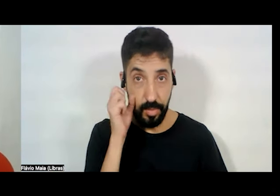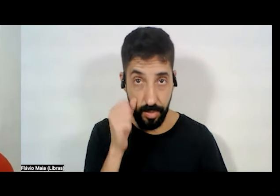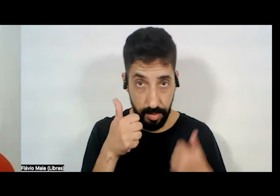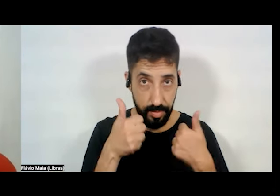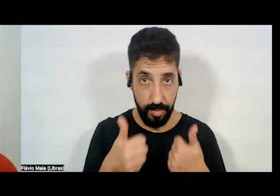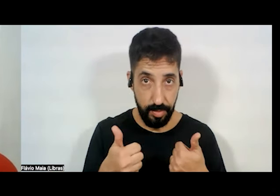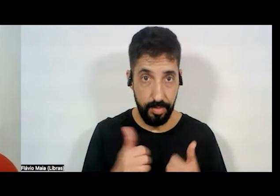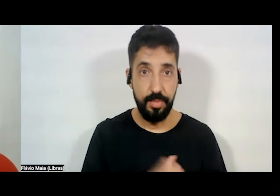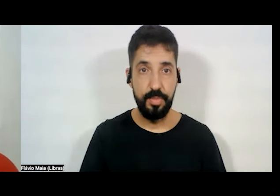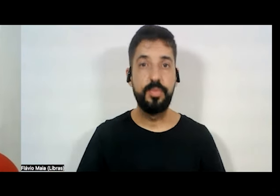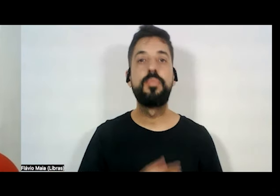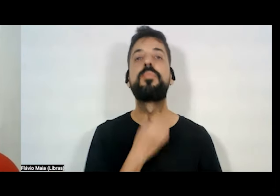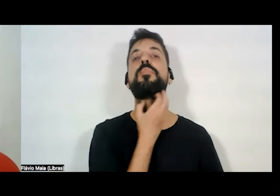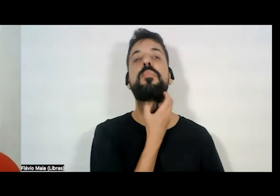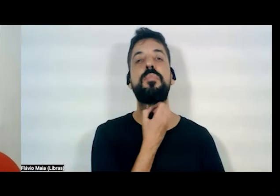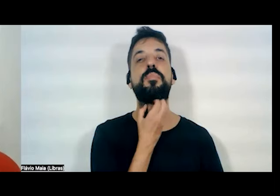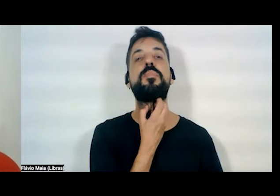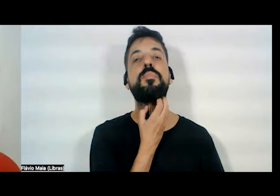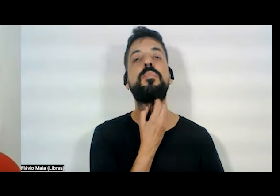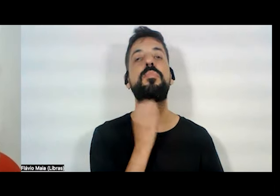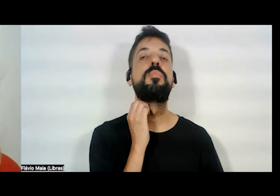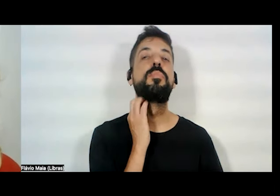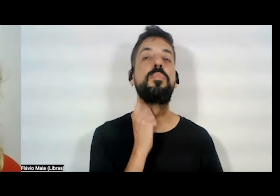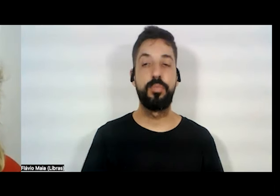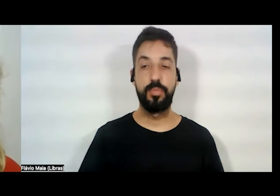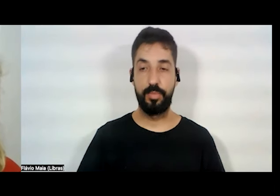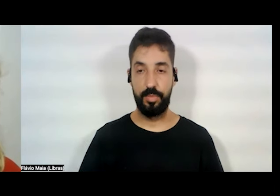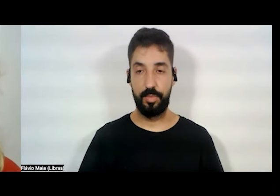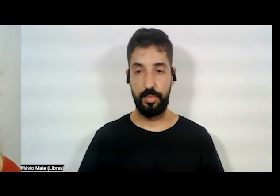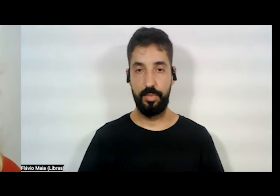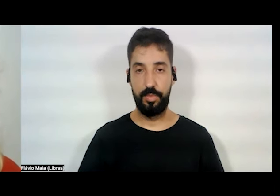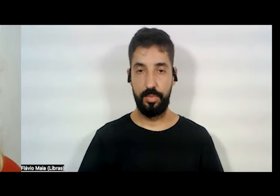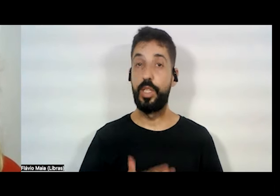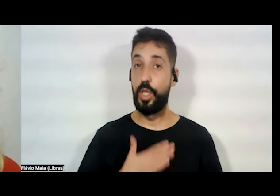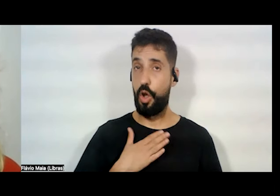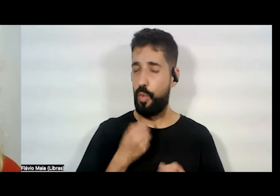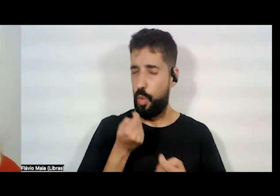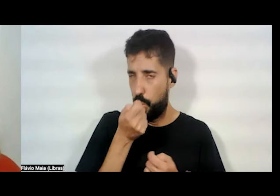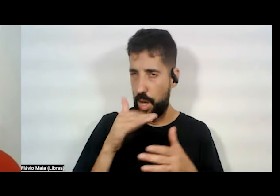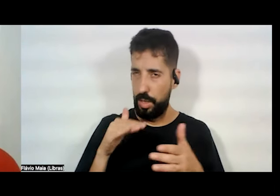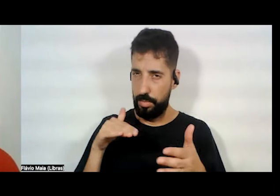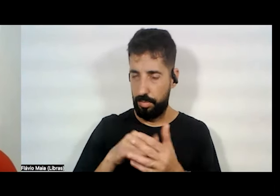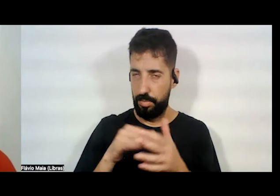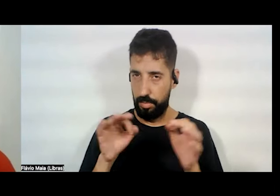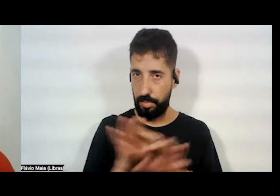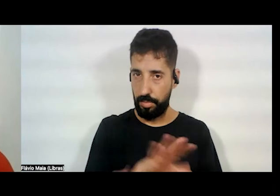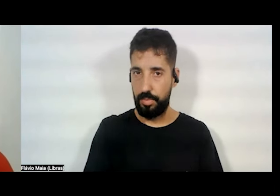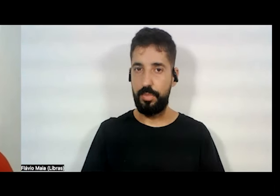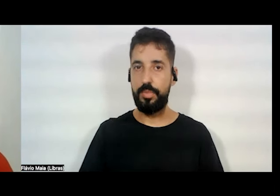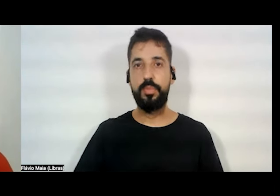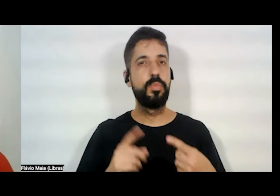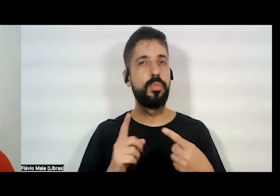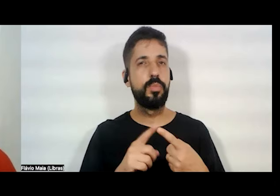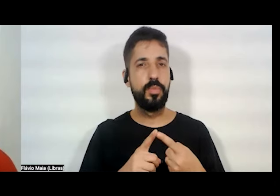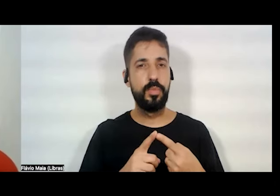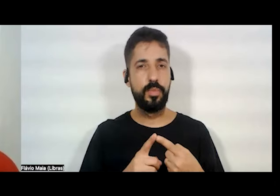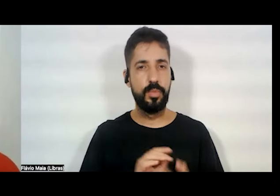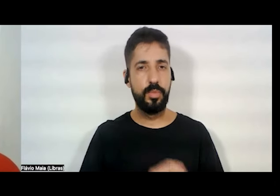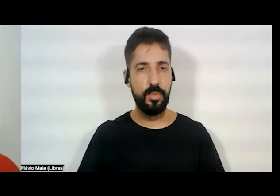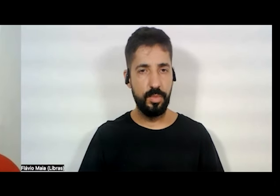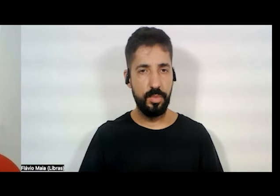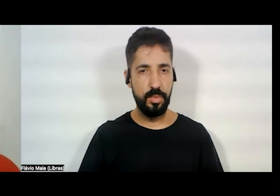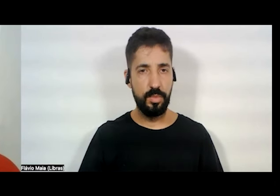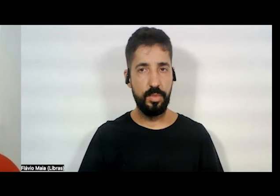Bom... Não, não, estão se ouvindo, está maravilhoso. Eu já vou indo para o meu final aqui. Essa coisa da vereança e da